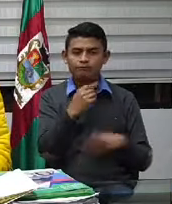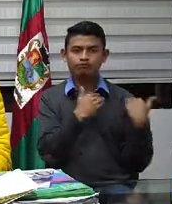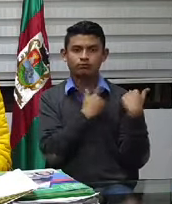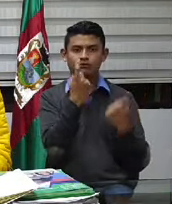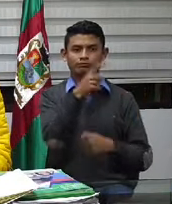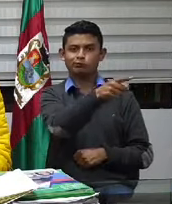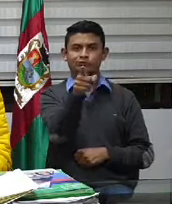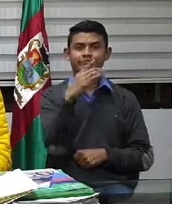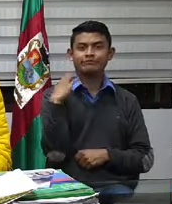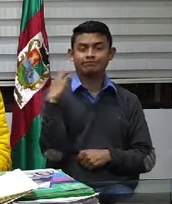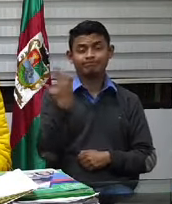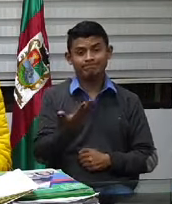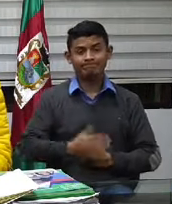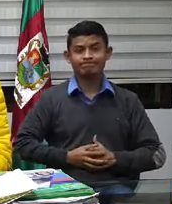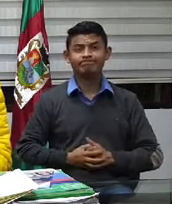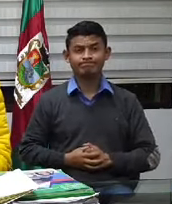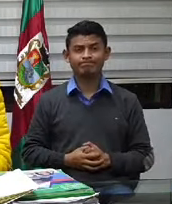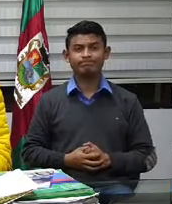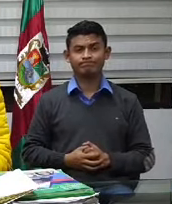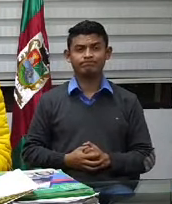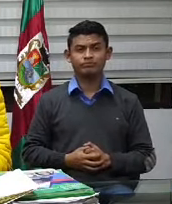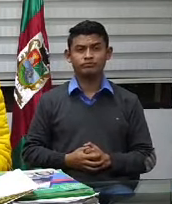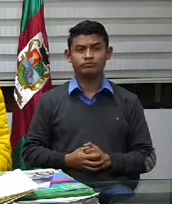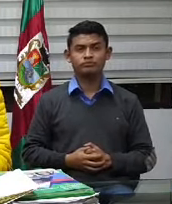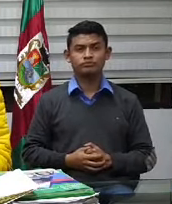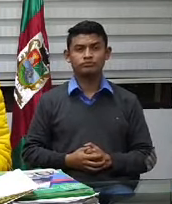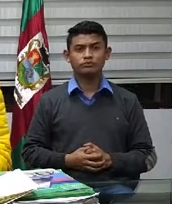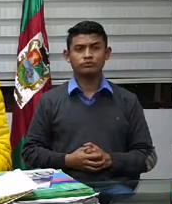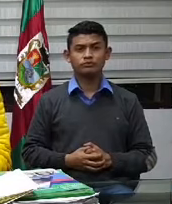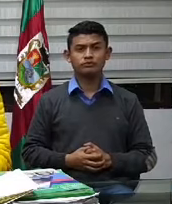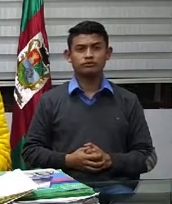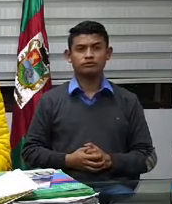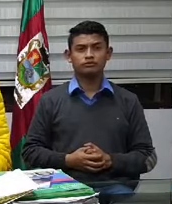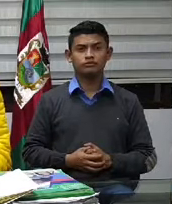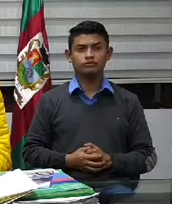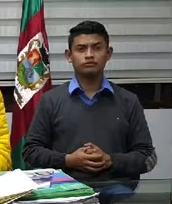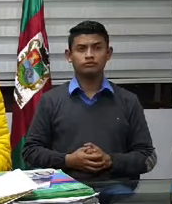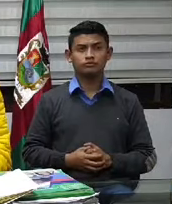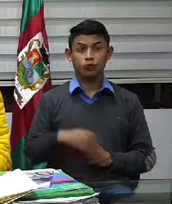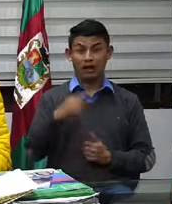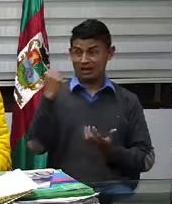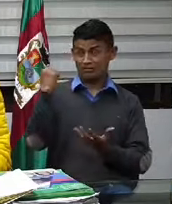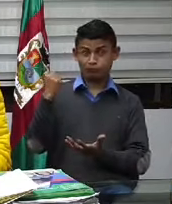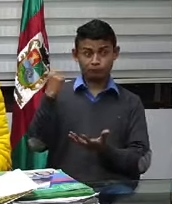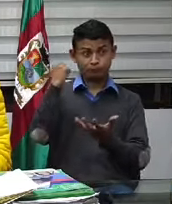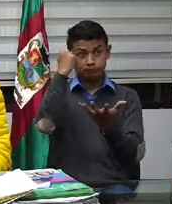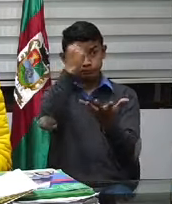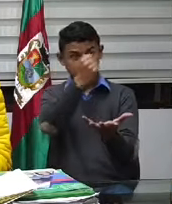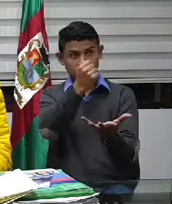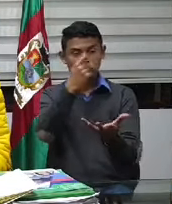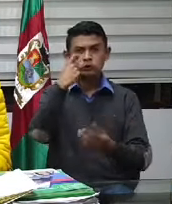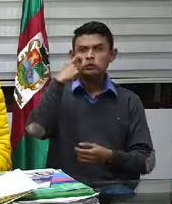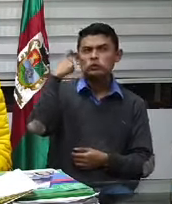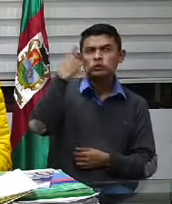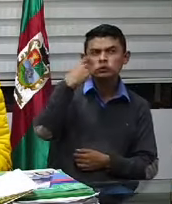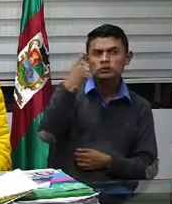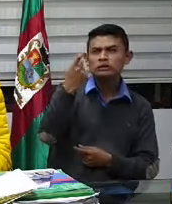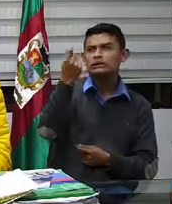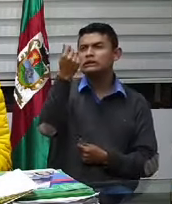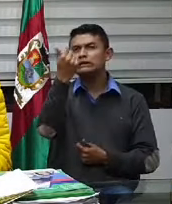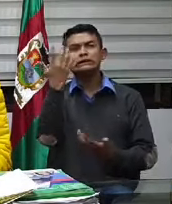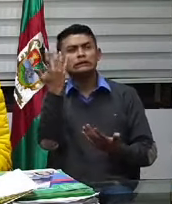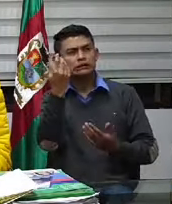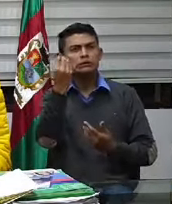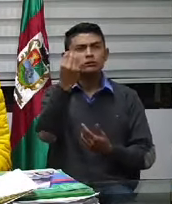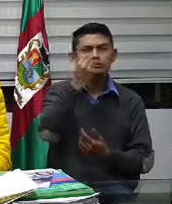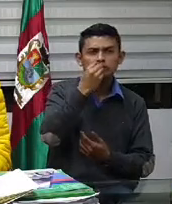bien, va a ser insuficiente. Así tengamos gran cantidad de recursos, así los consigamos. Pero mientras siga